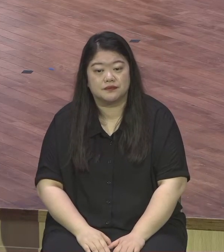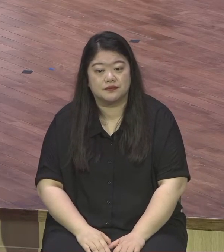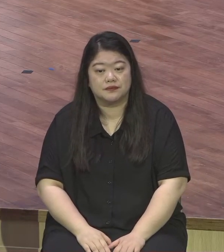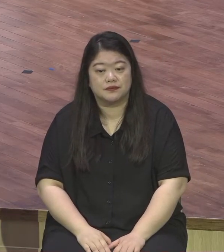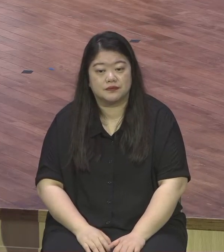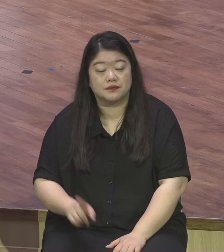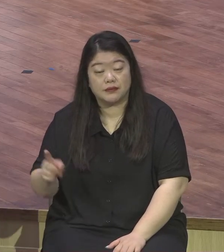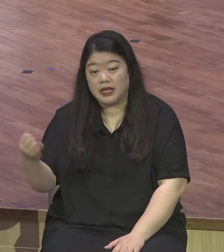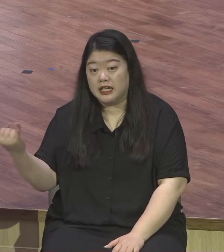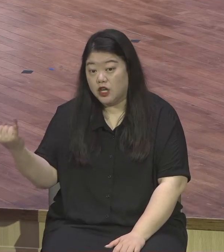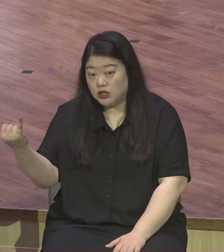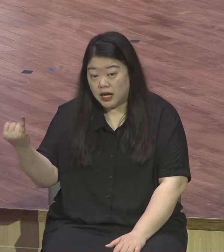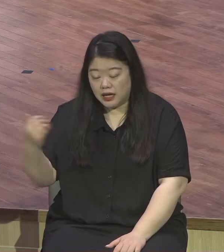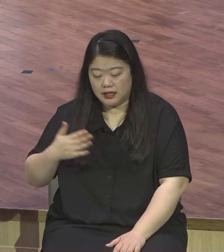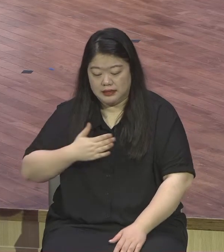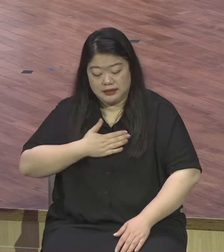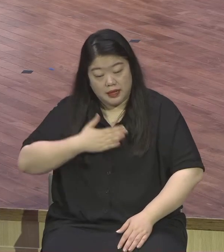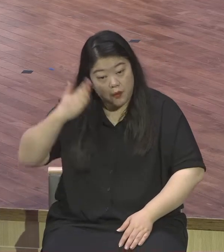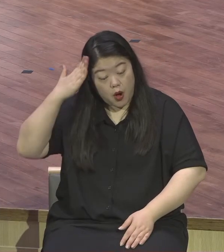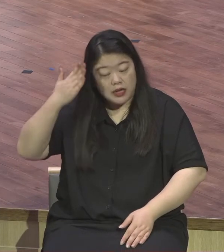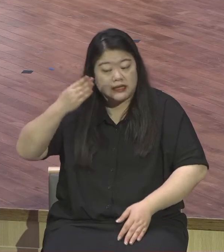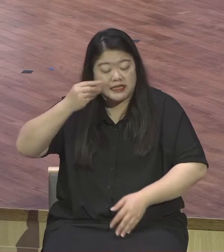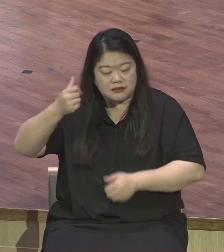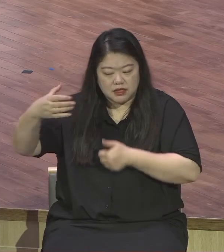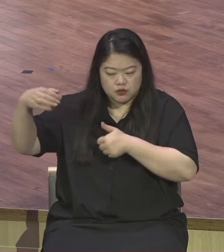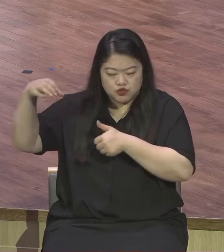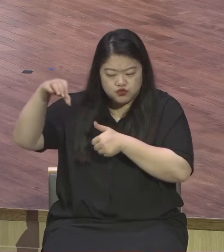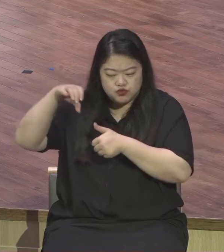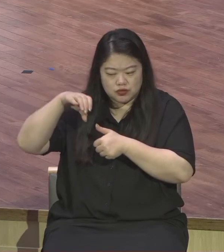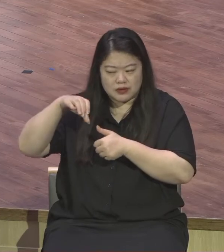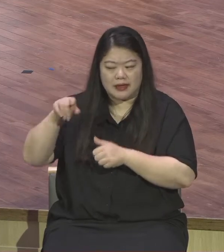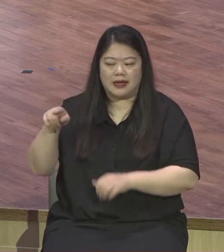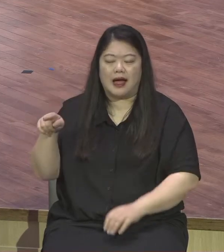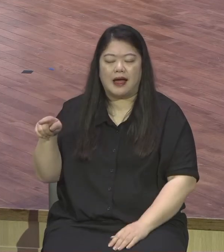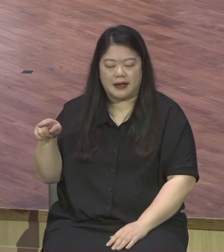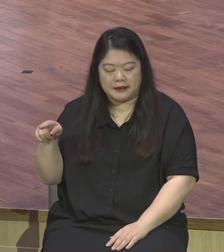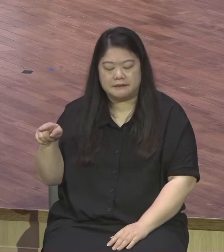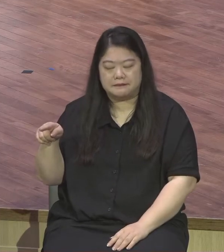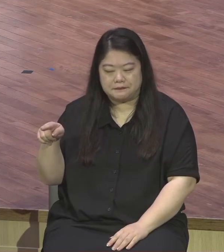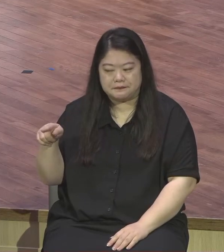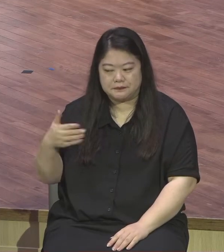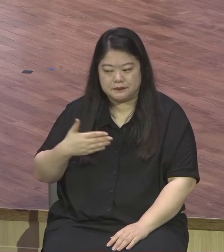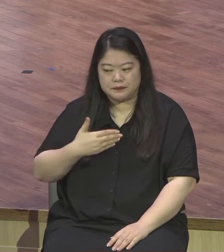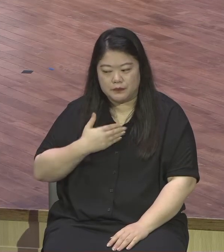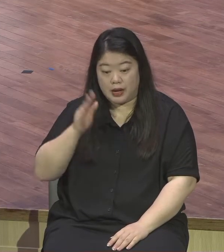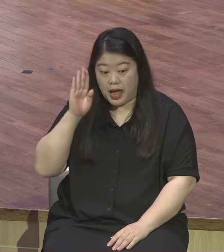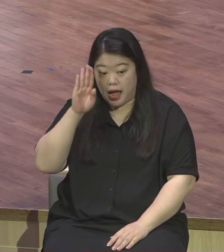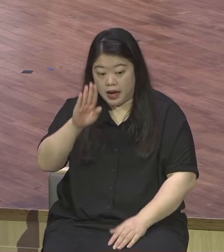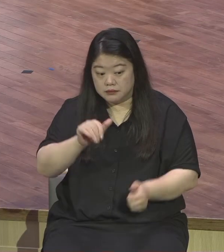부은 것은 내 장례를 위하여 함이라 예수님께서 예수님께서 이 땅에 이 오신 이유